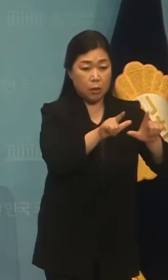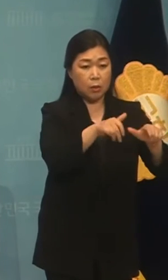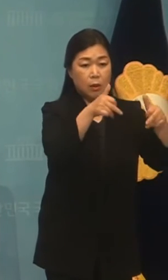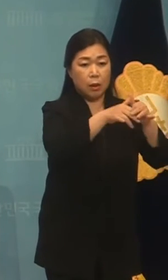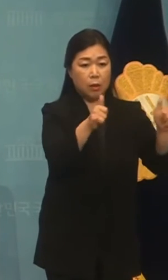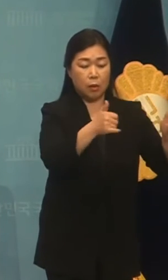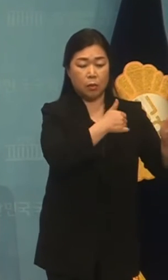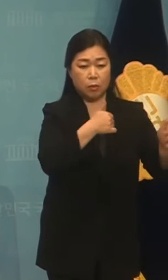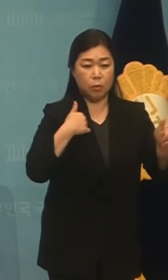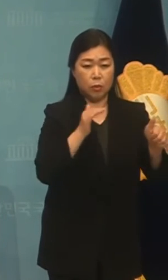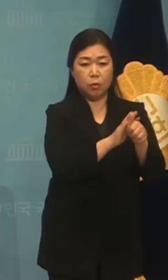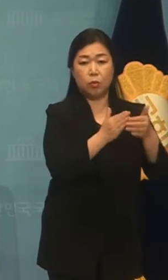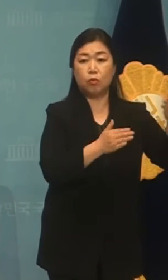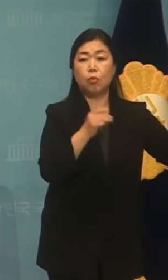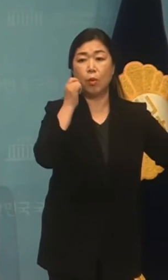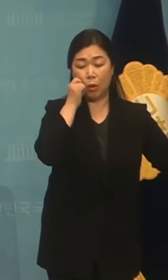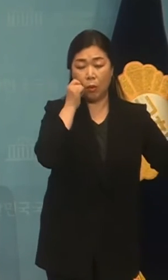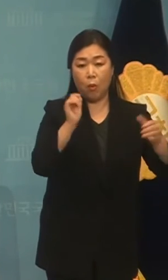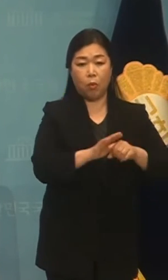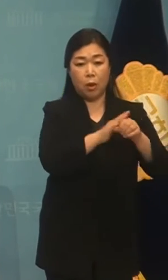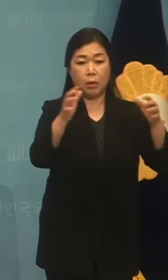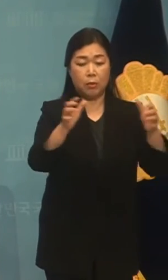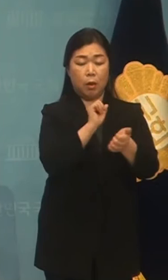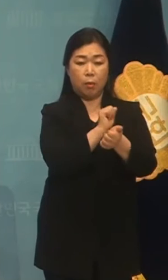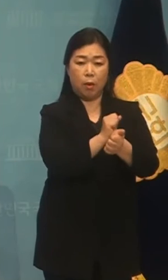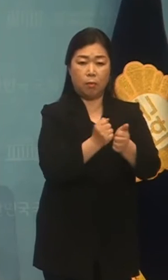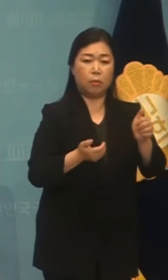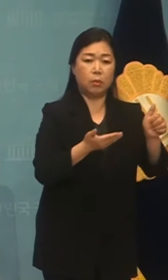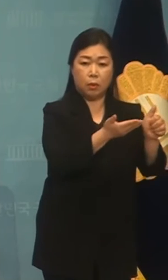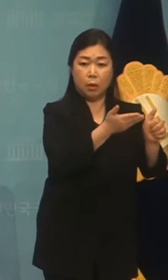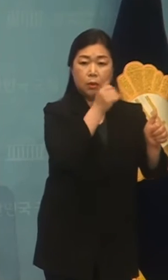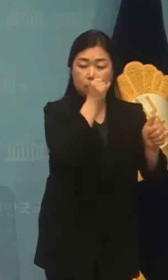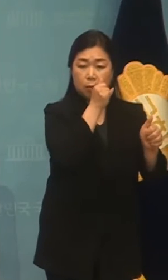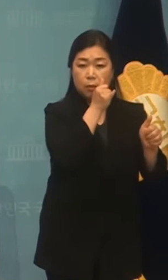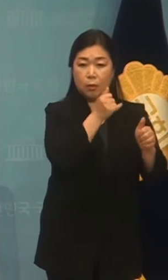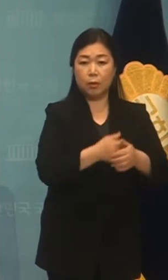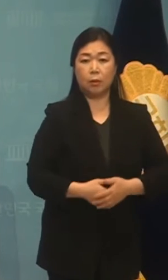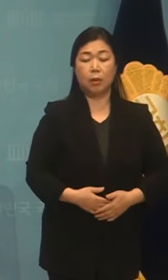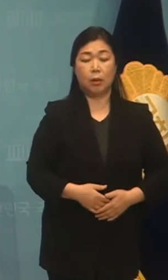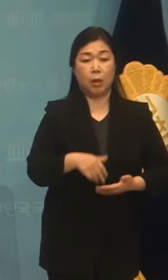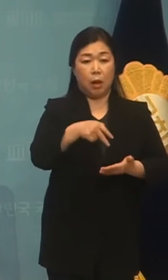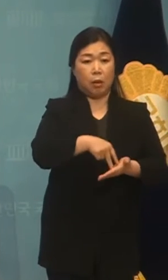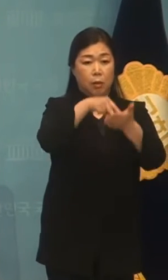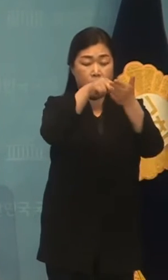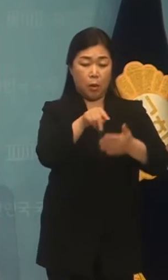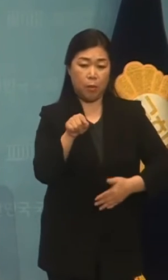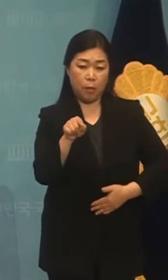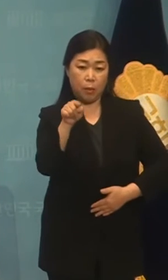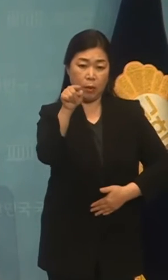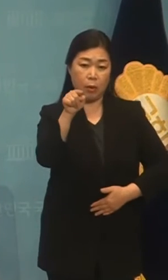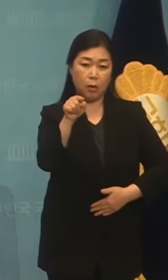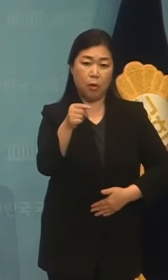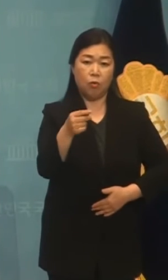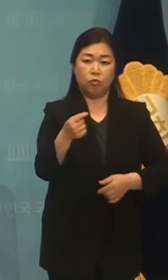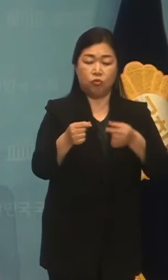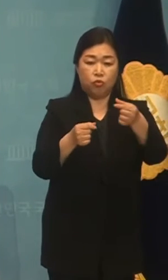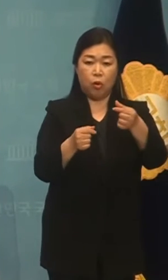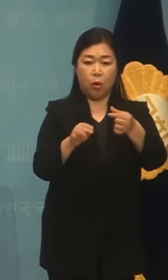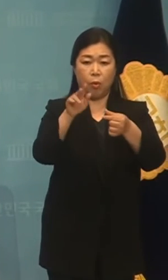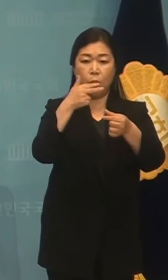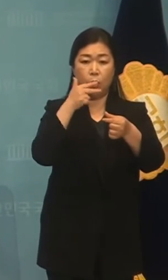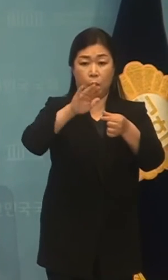충분한 지원을 받지 못한 채 코로나 집단 감염된 사각지대에 갇혀 있습니다. 엘리베이터 버튼에 씌워져 있는 두꺼운